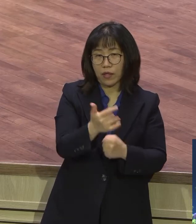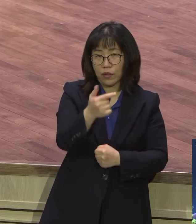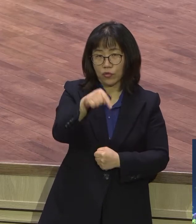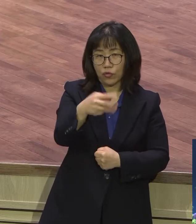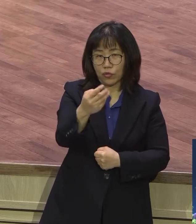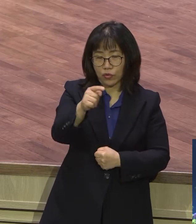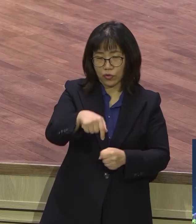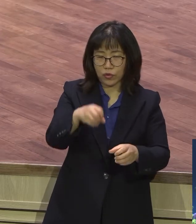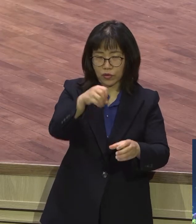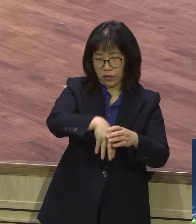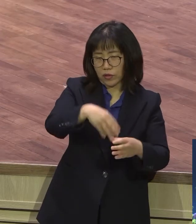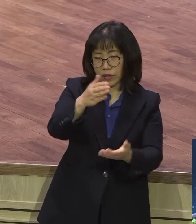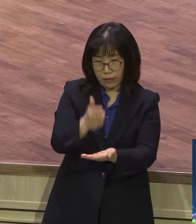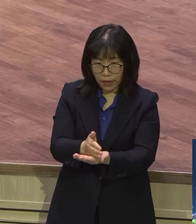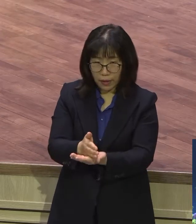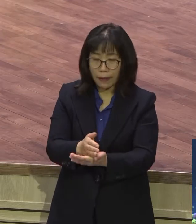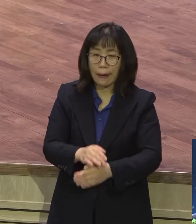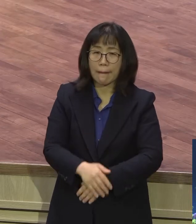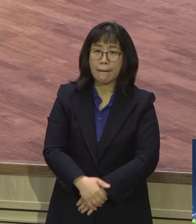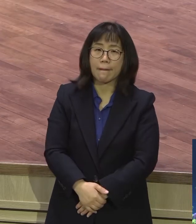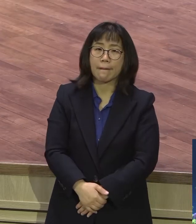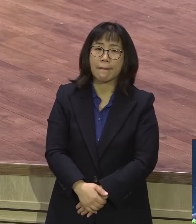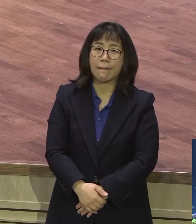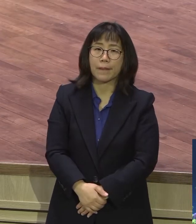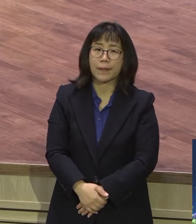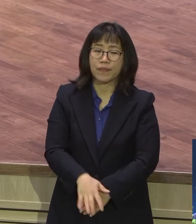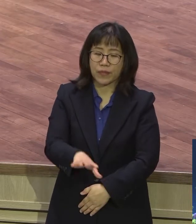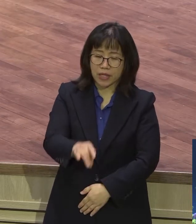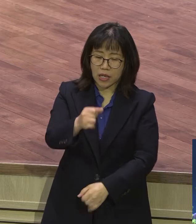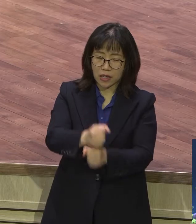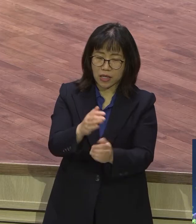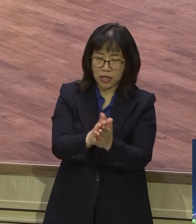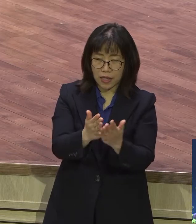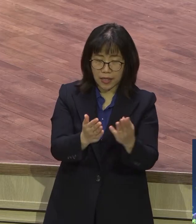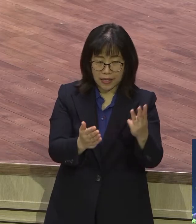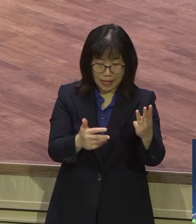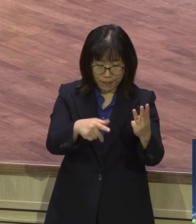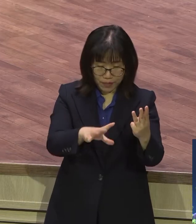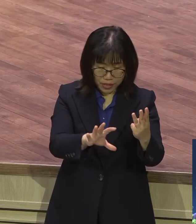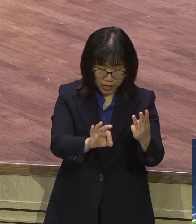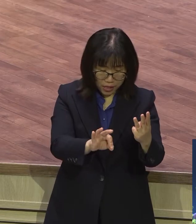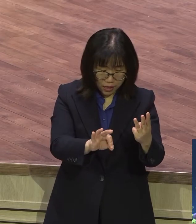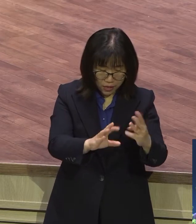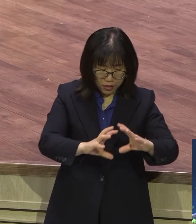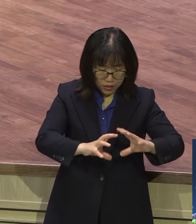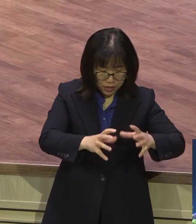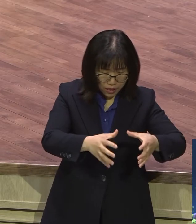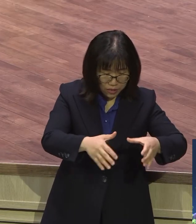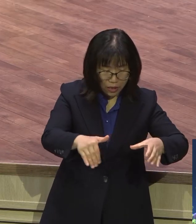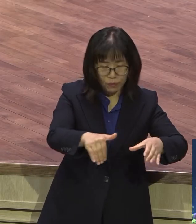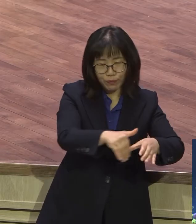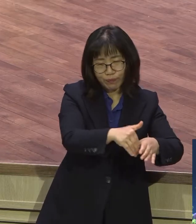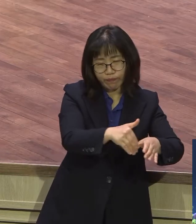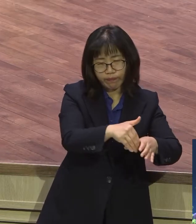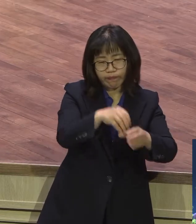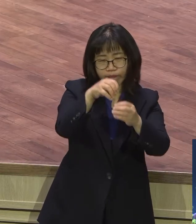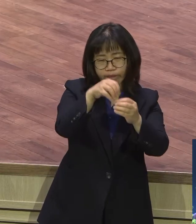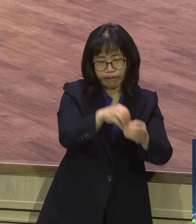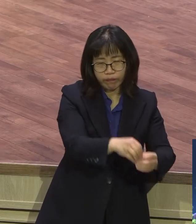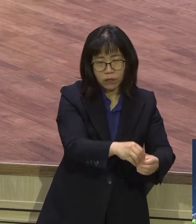이 의식입니다. 누룩은 장세기 3장의 세상 풍속을 의미하는 것입니다. 그래서 세상의 서론적인